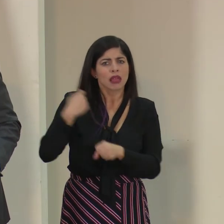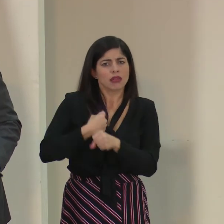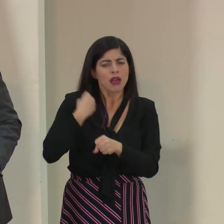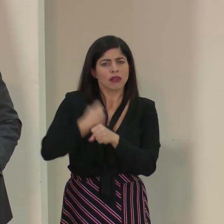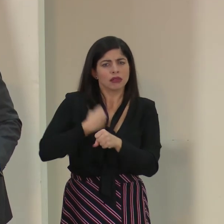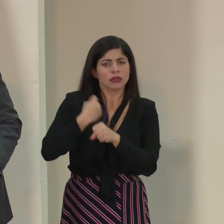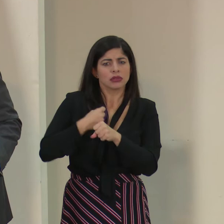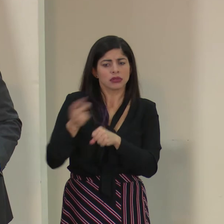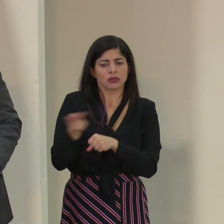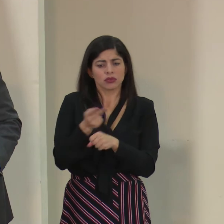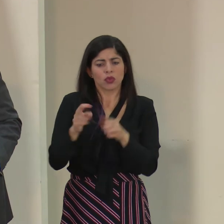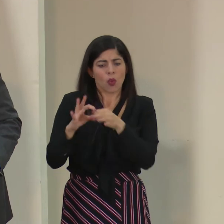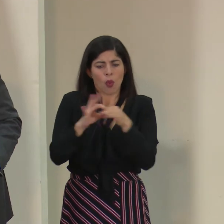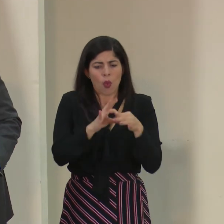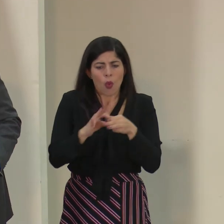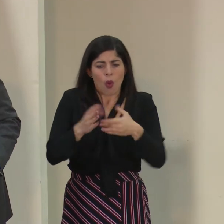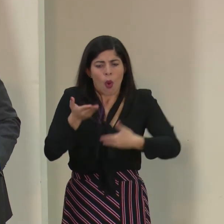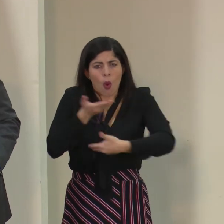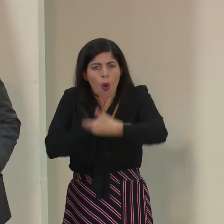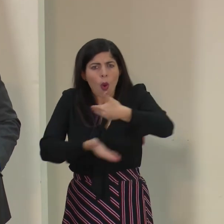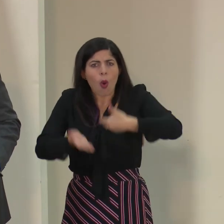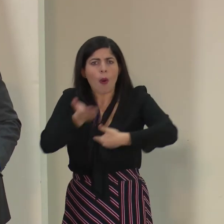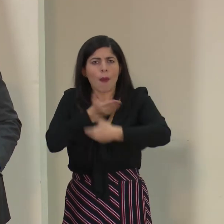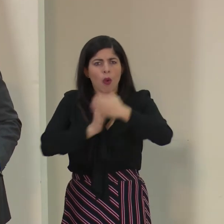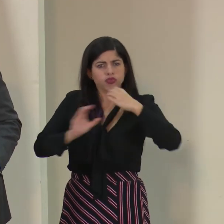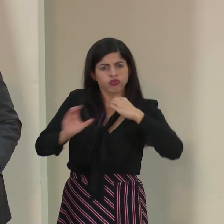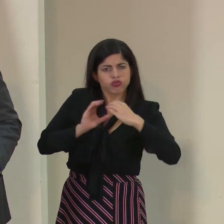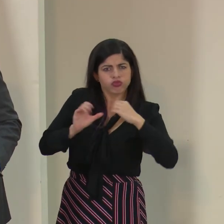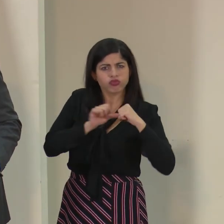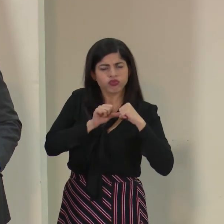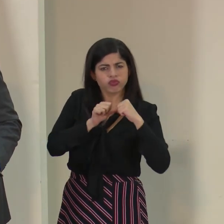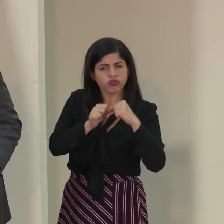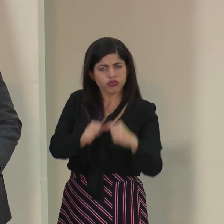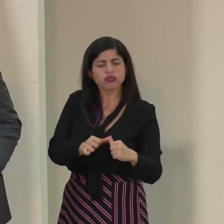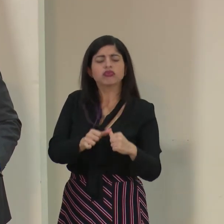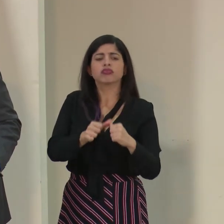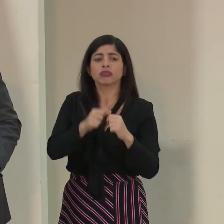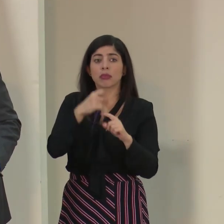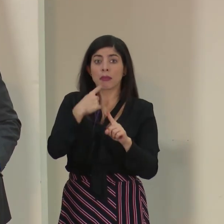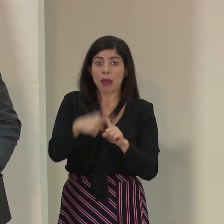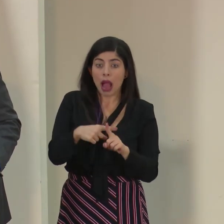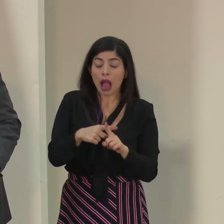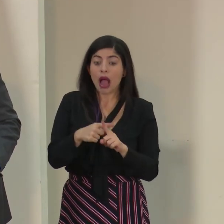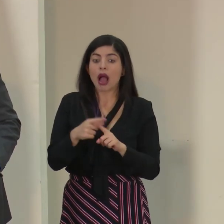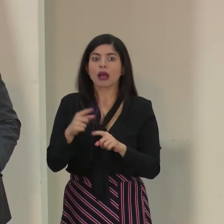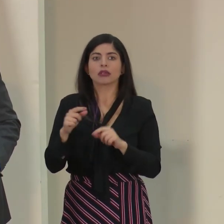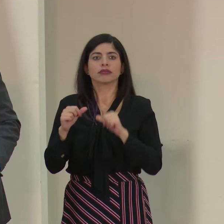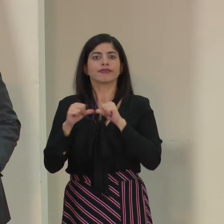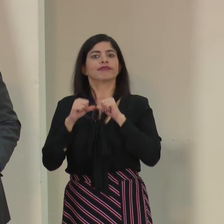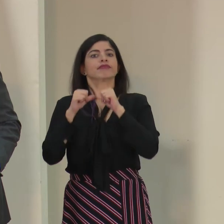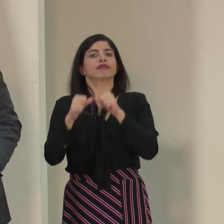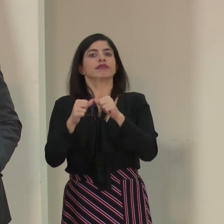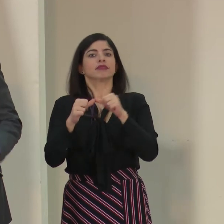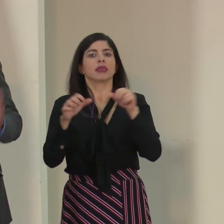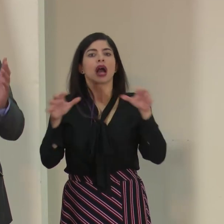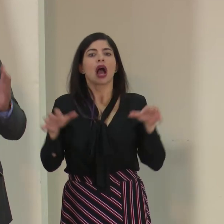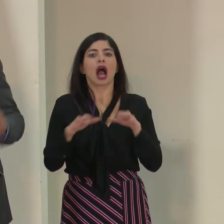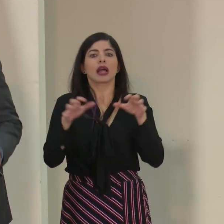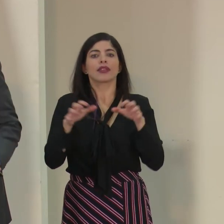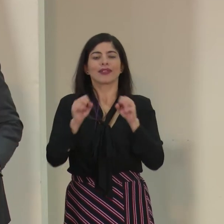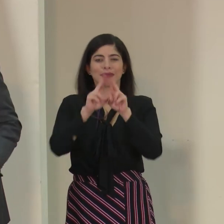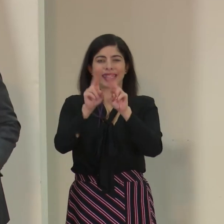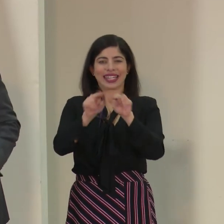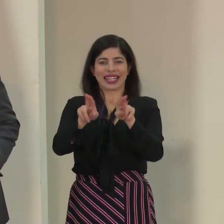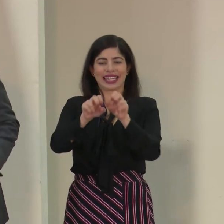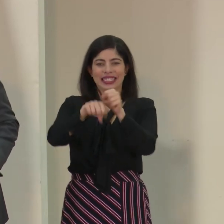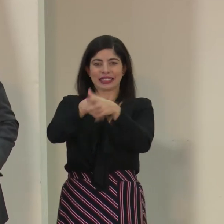coordinación, en cooperación y en comunicación. Y además se mantiene una activación virtual